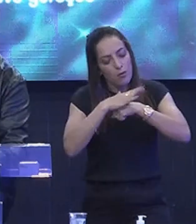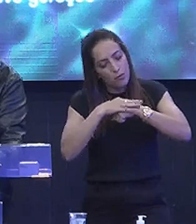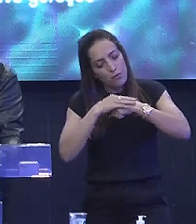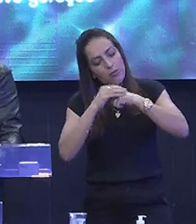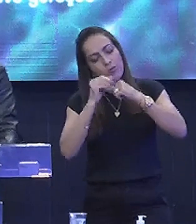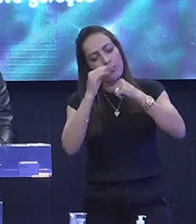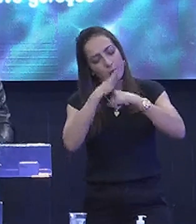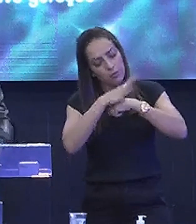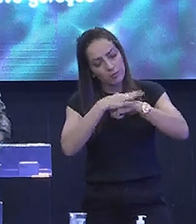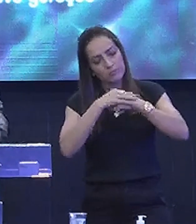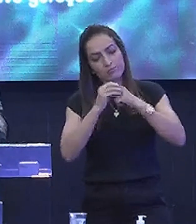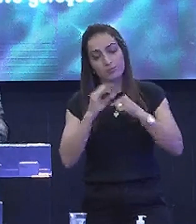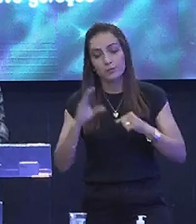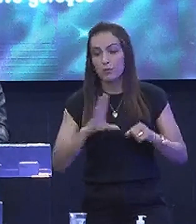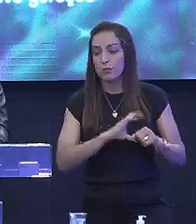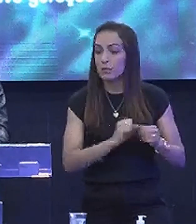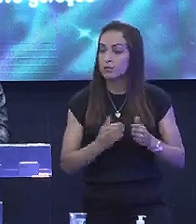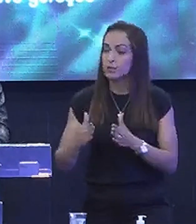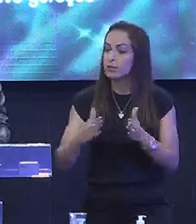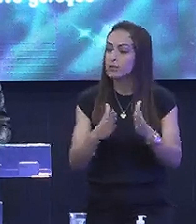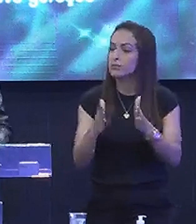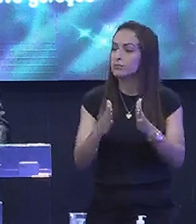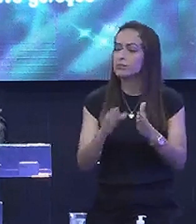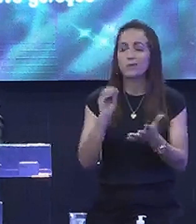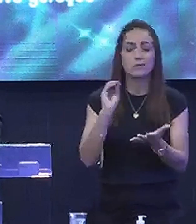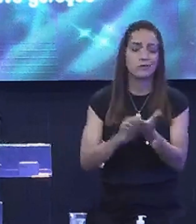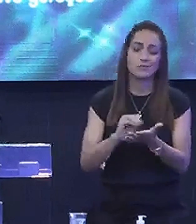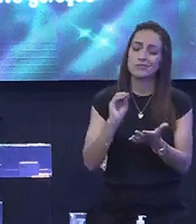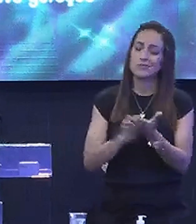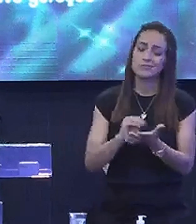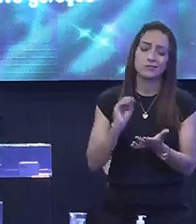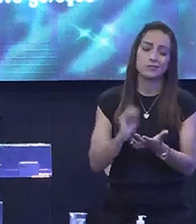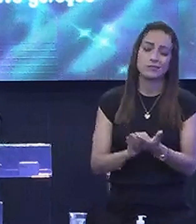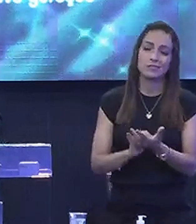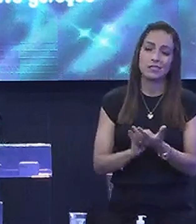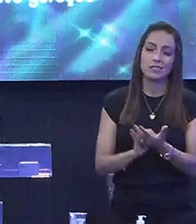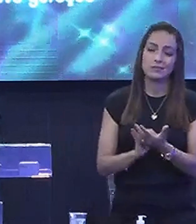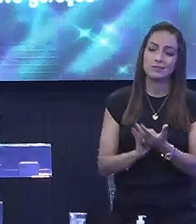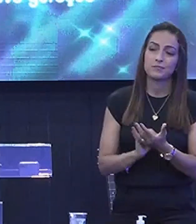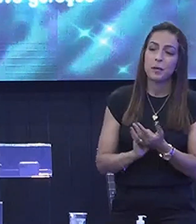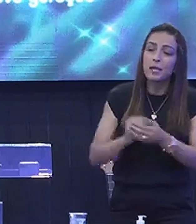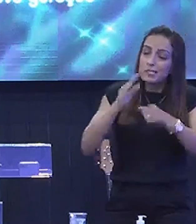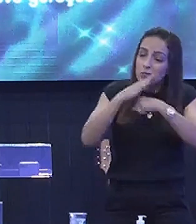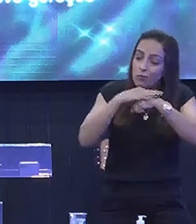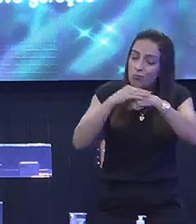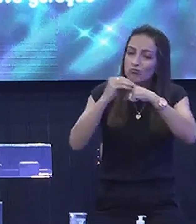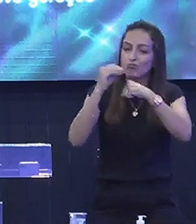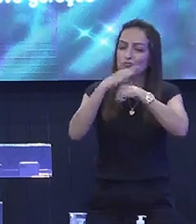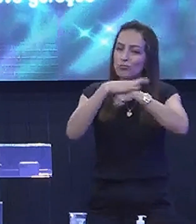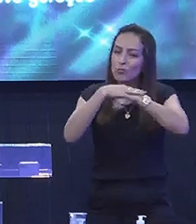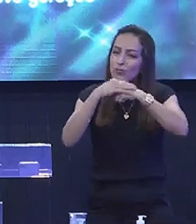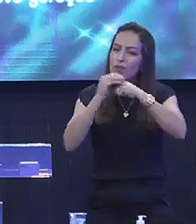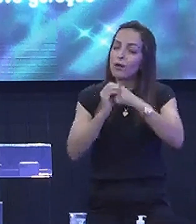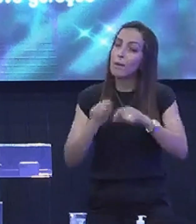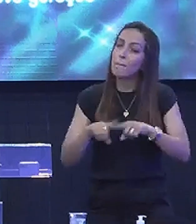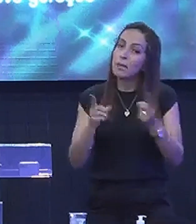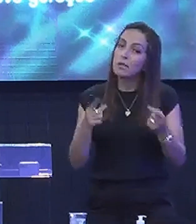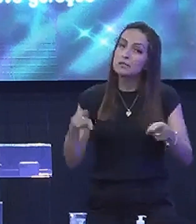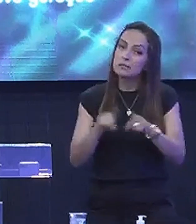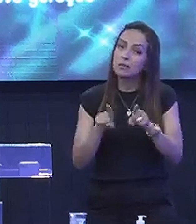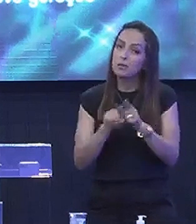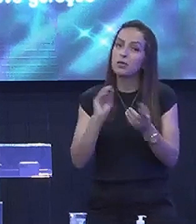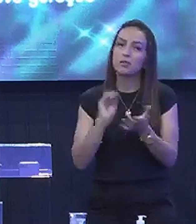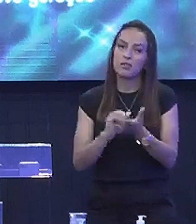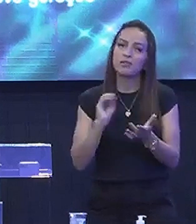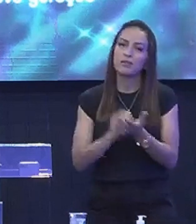Consola Amado Nessa caminhada Não vai faltar O bom pastor Para te consolar Mas também Não vai faltar